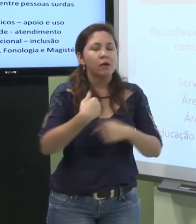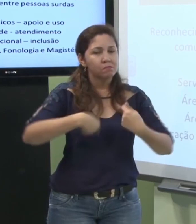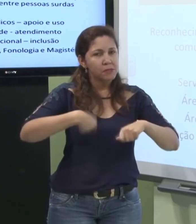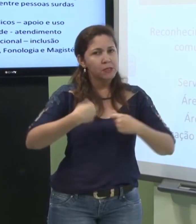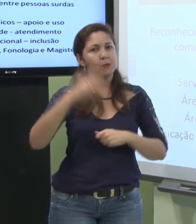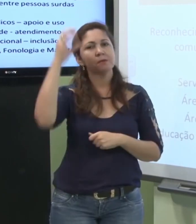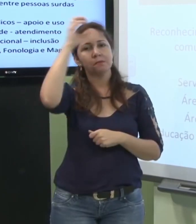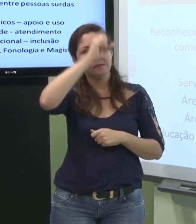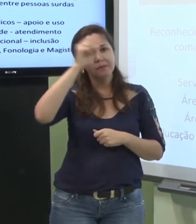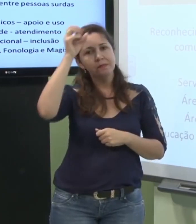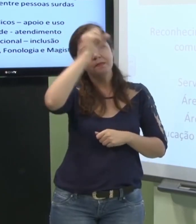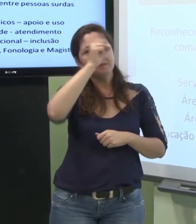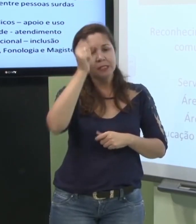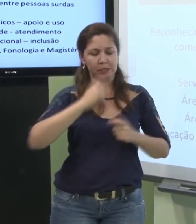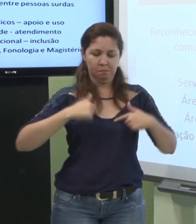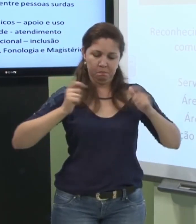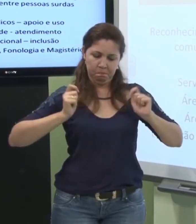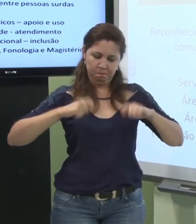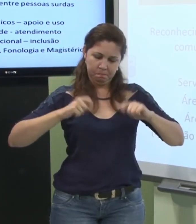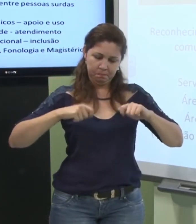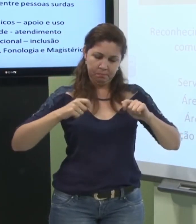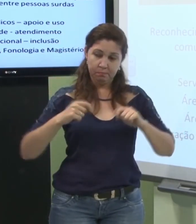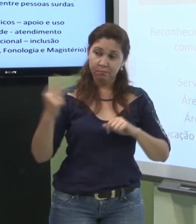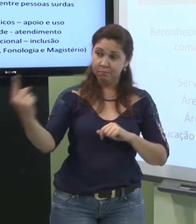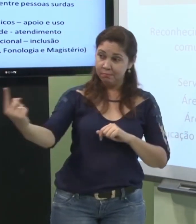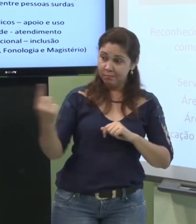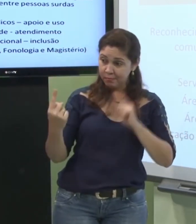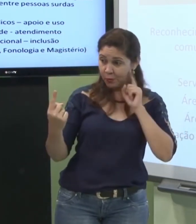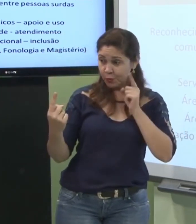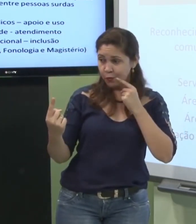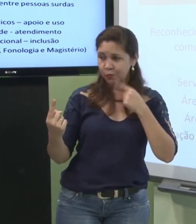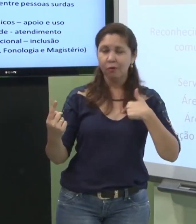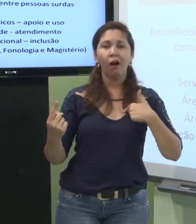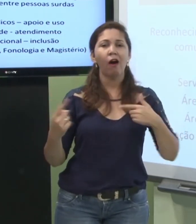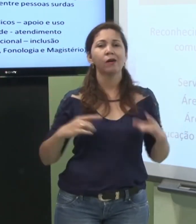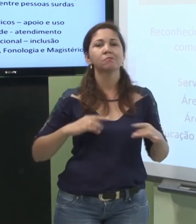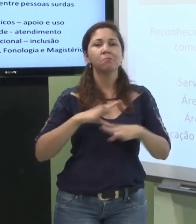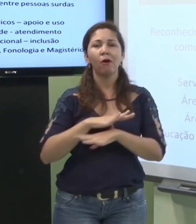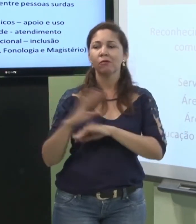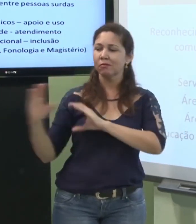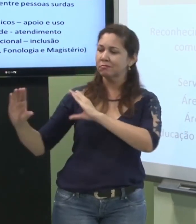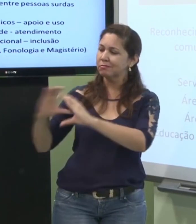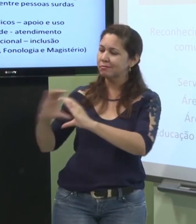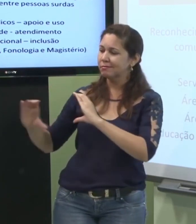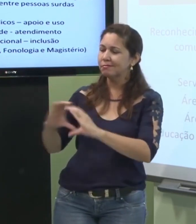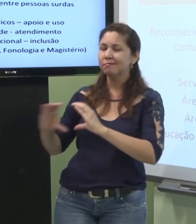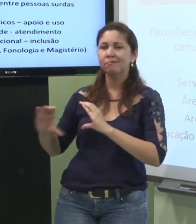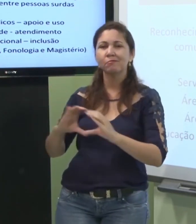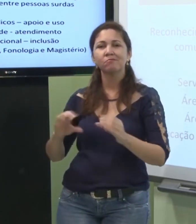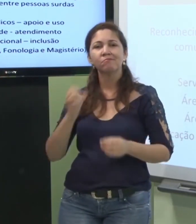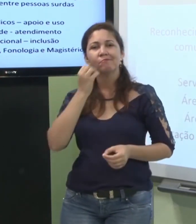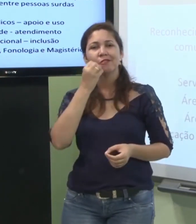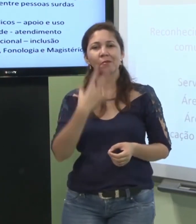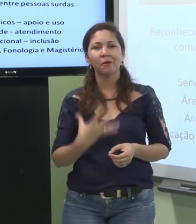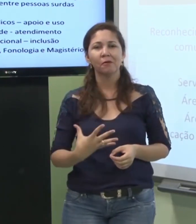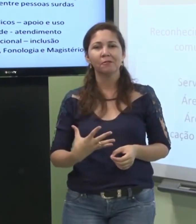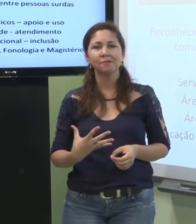eu preciso aprender língua de sinais para quando tiver um surdo eu saber comunicar com esse surdo